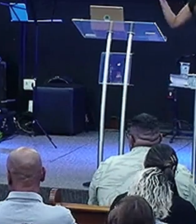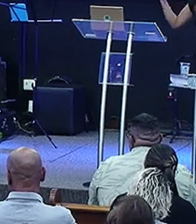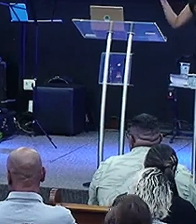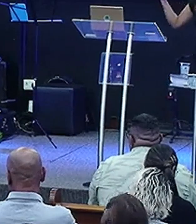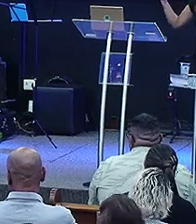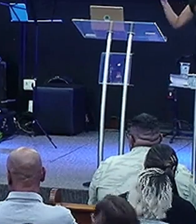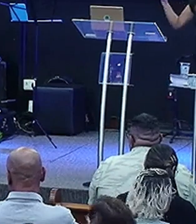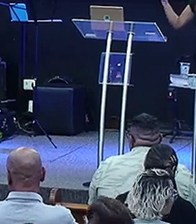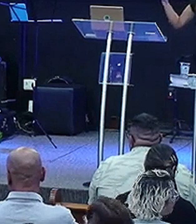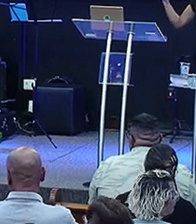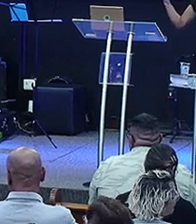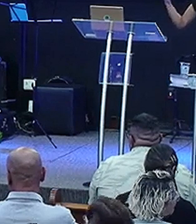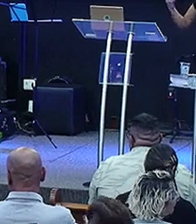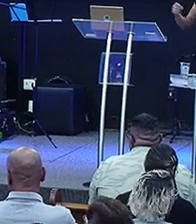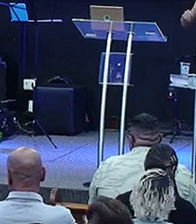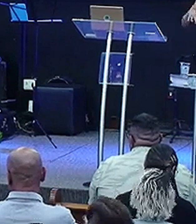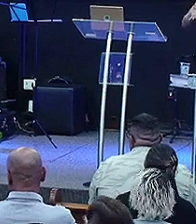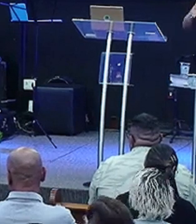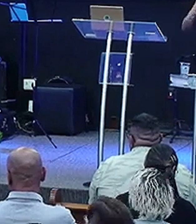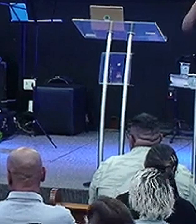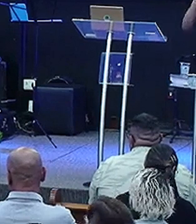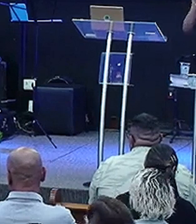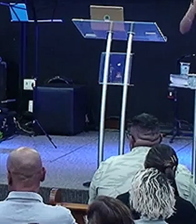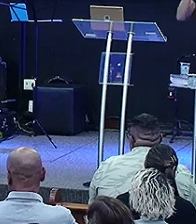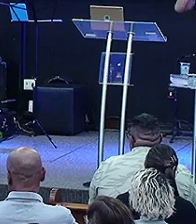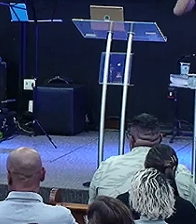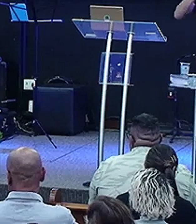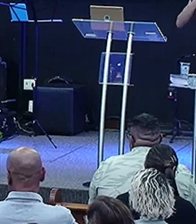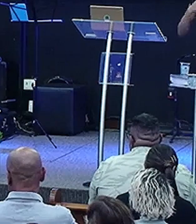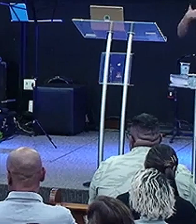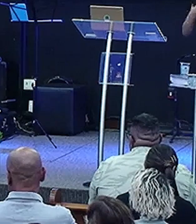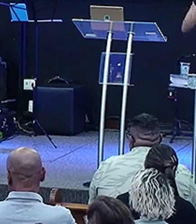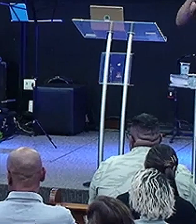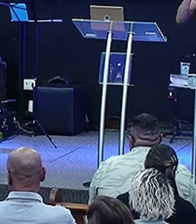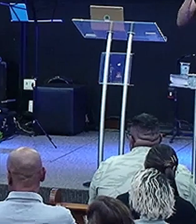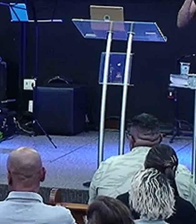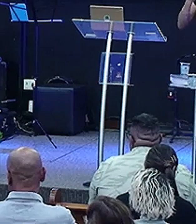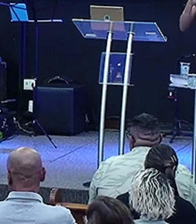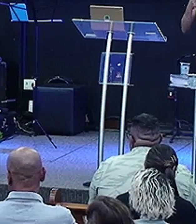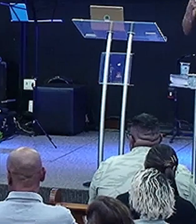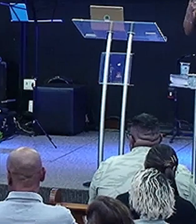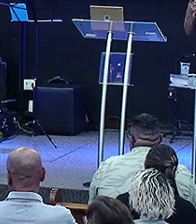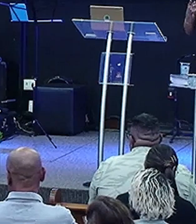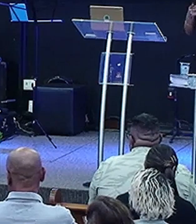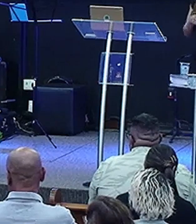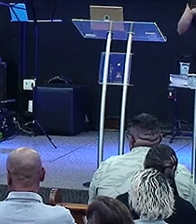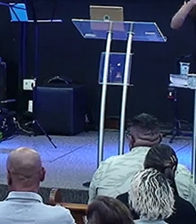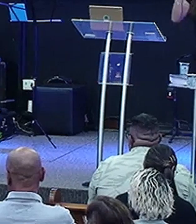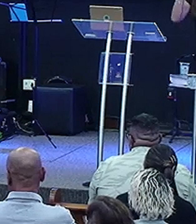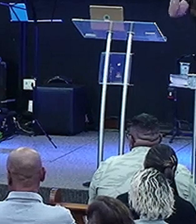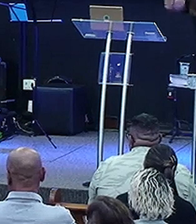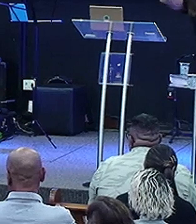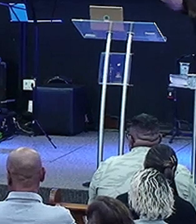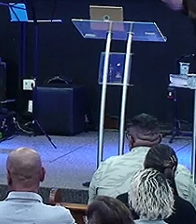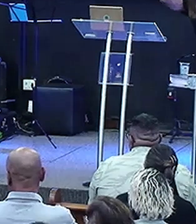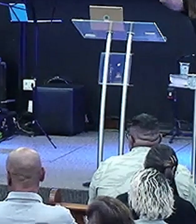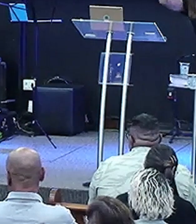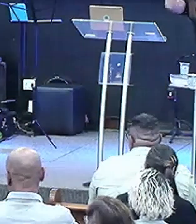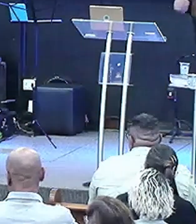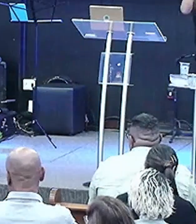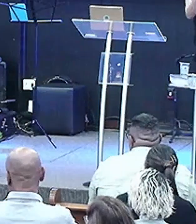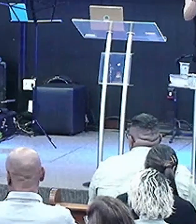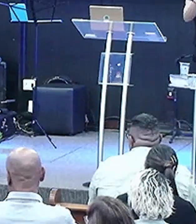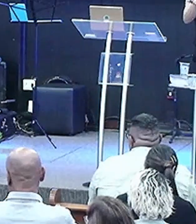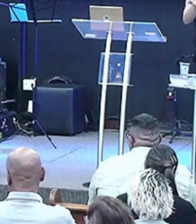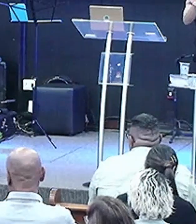Aí você fala Aí a pessoa Chega lá Ó Todo mundo Os olhos Vendados Aí o pastor Fala Ó Quando eu Fazer Ei Você para